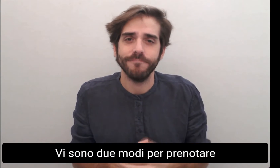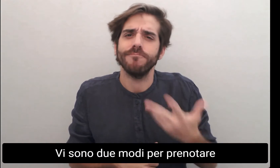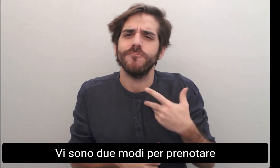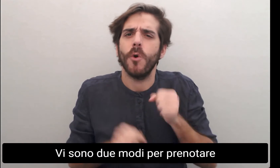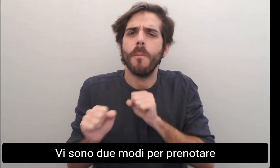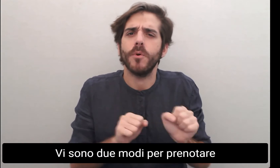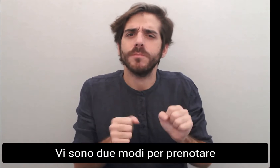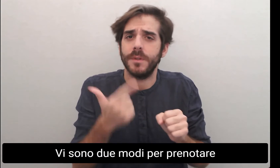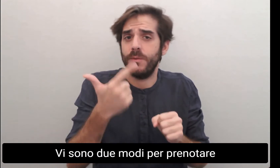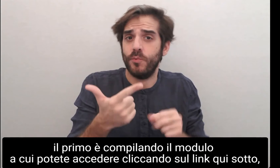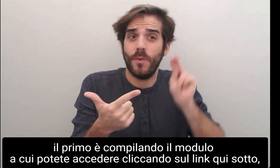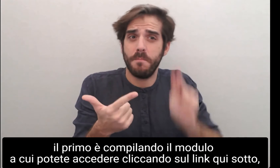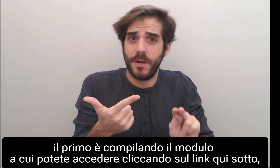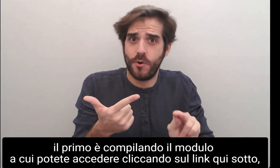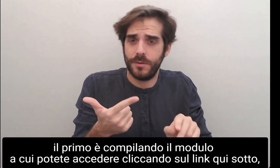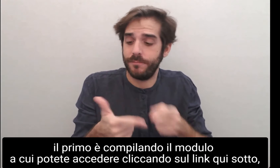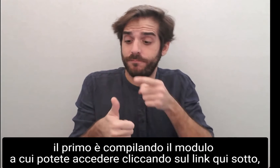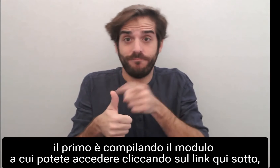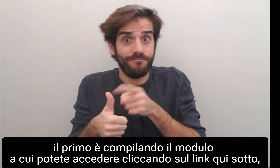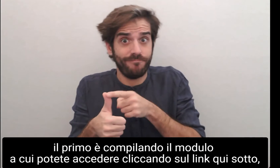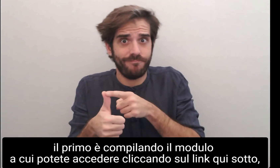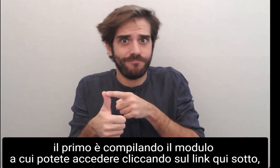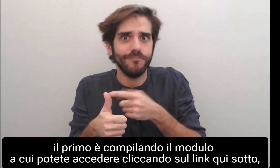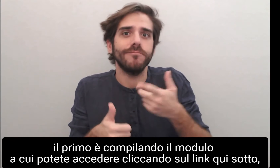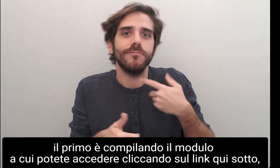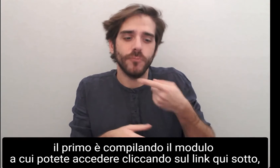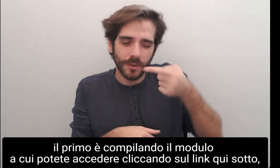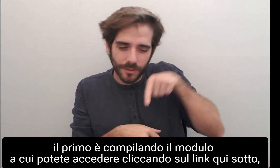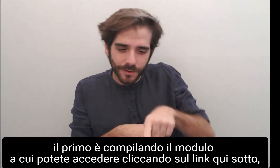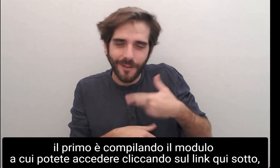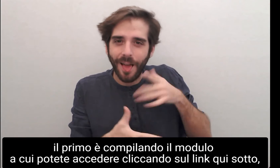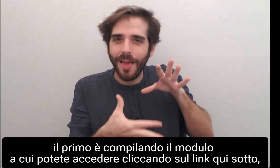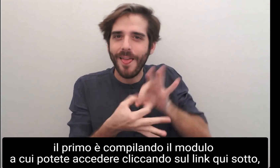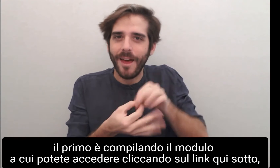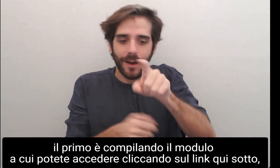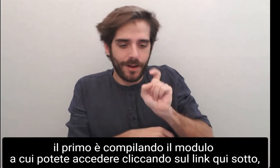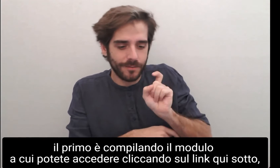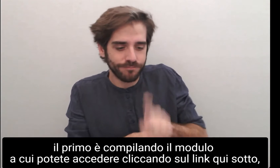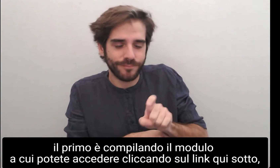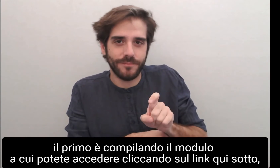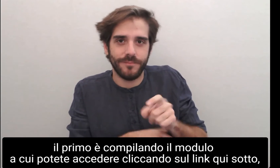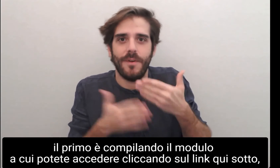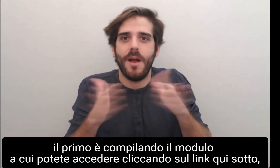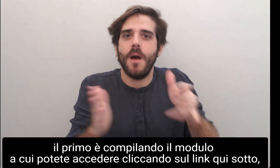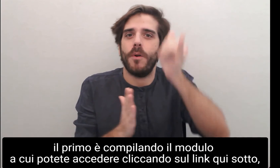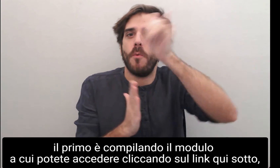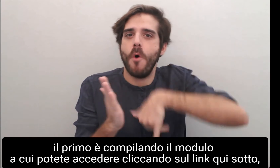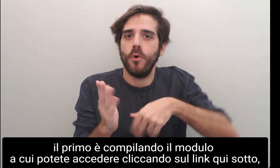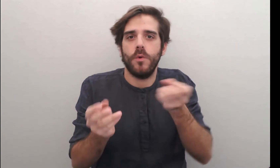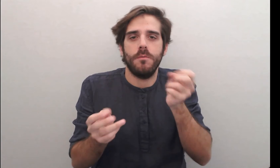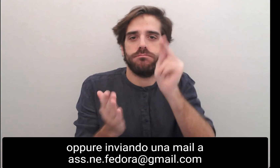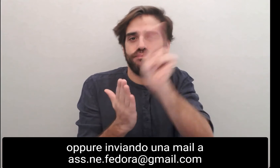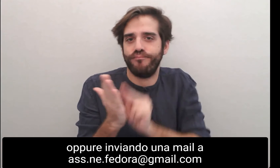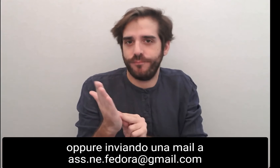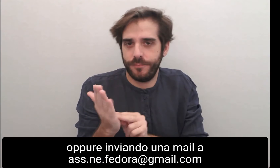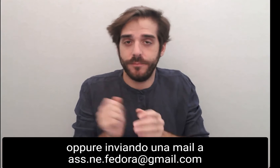per prenotare. Il primo è compilando il modulo a cui potete accedere cliccando sul link qui sotto, oppure